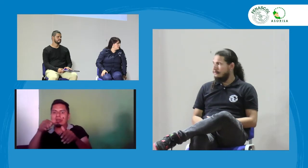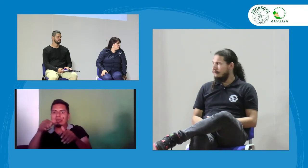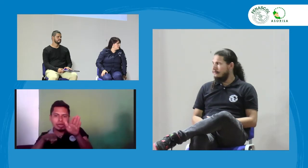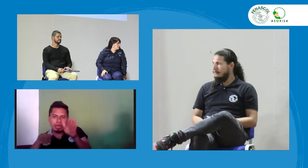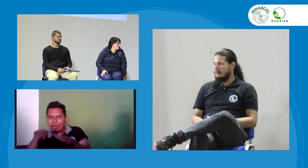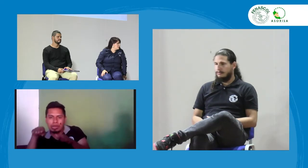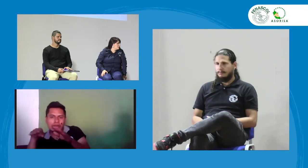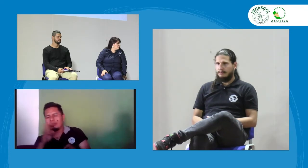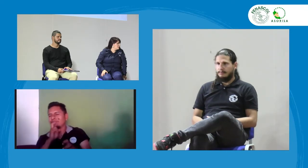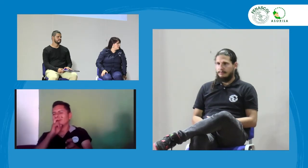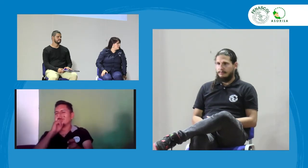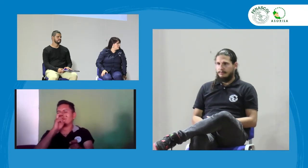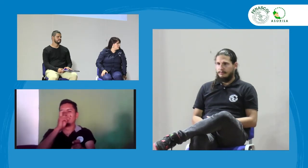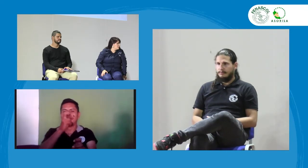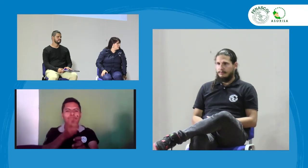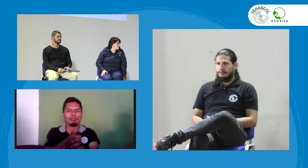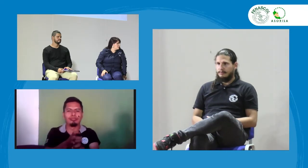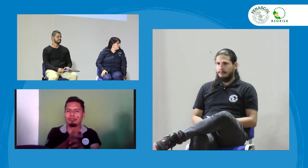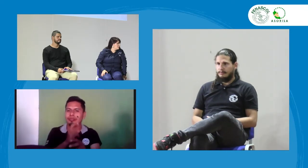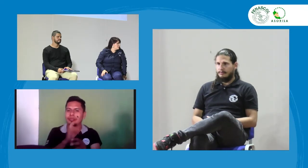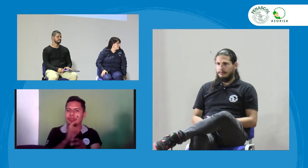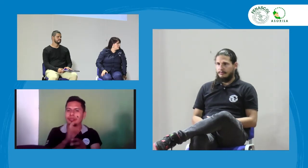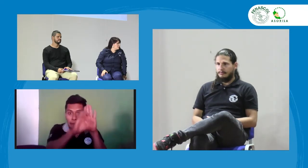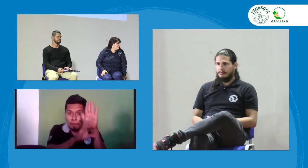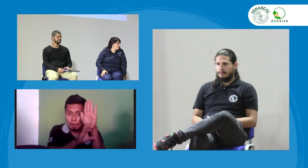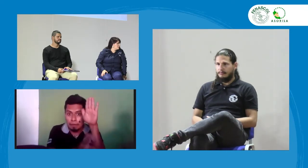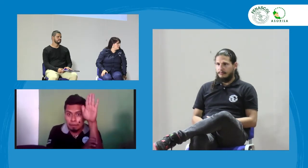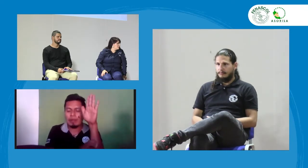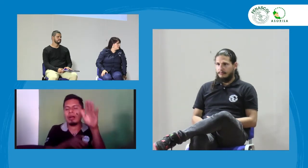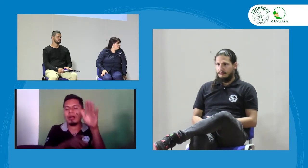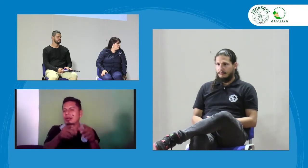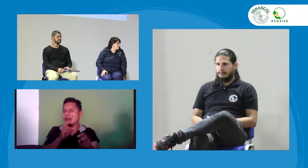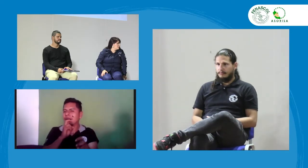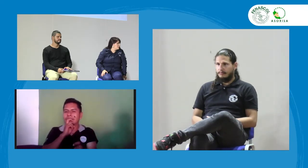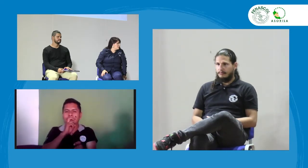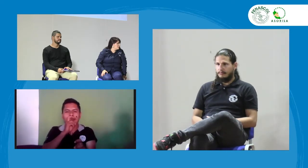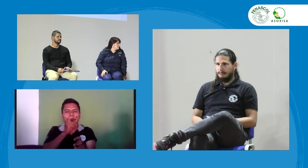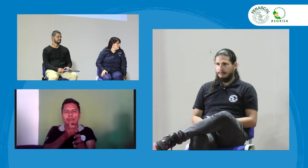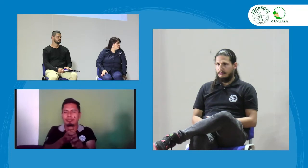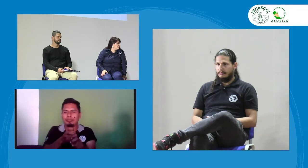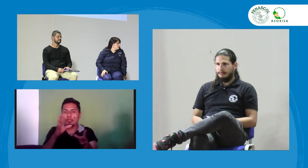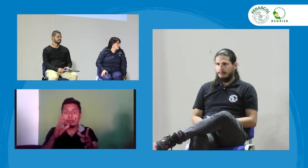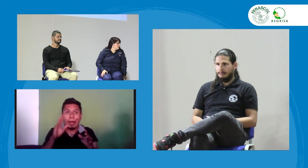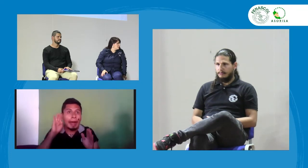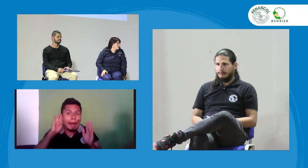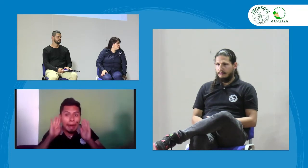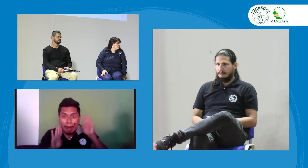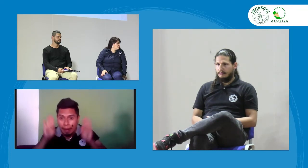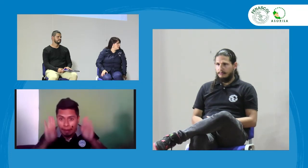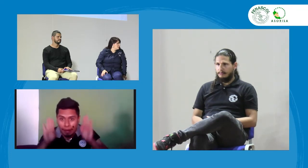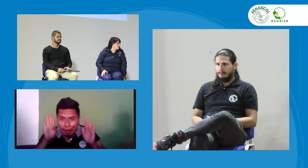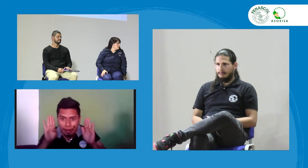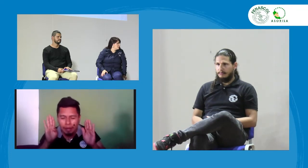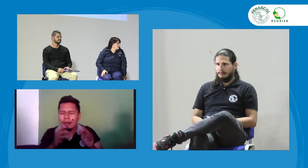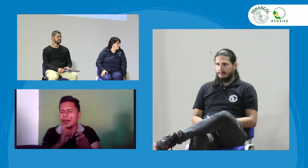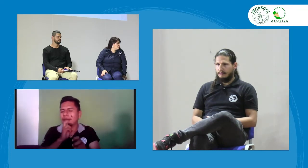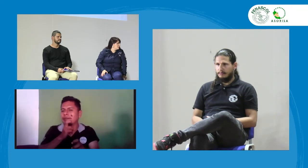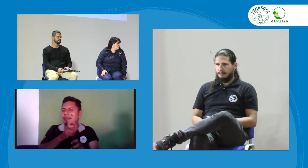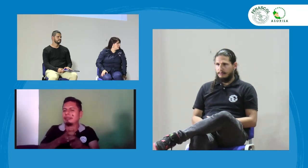bueno, a veces se han tenido momentos buenos, momentos malos, pero la verdad ha sido muy difícil. Es muy